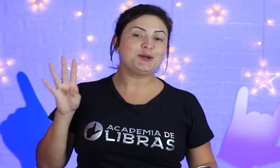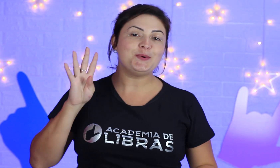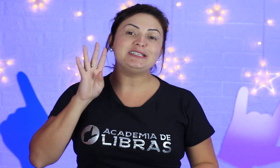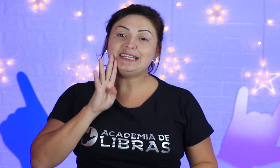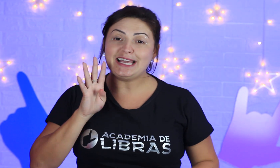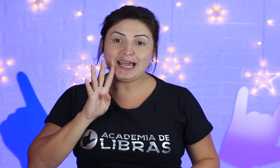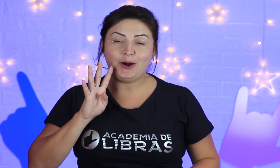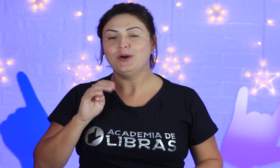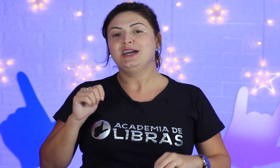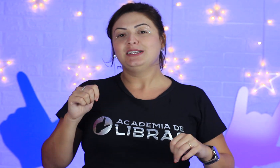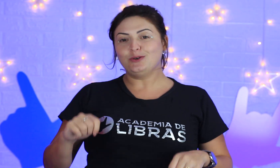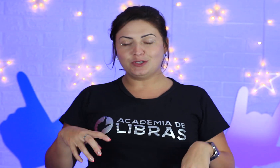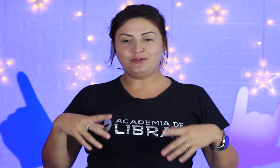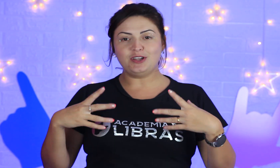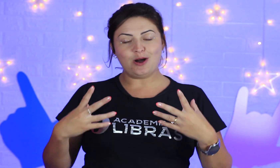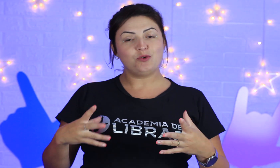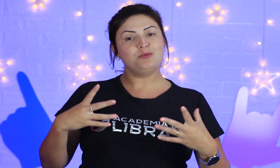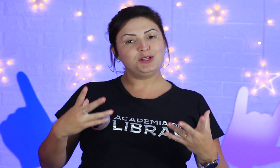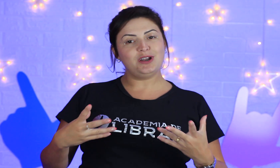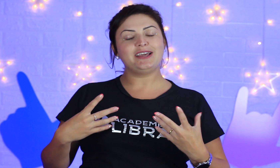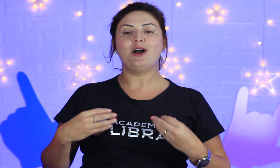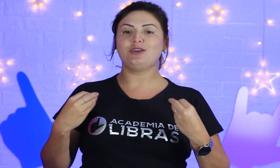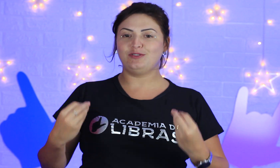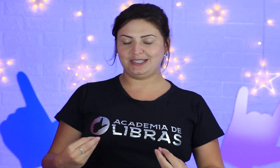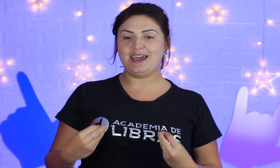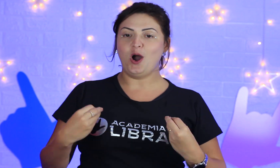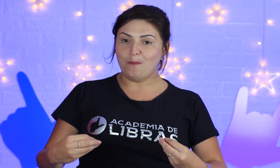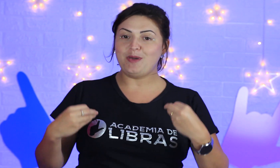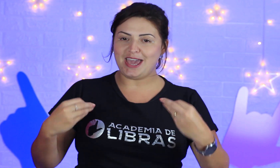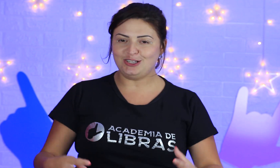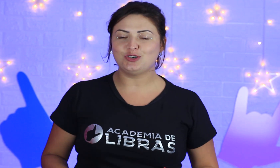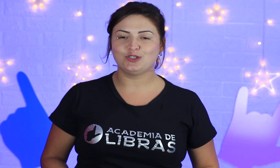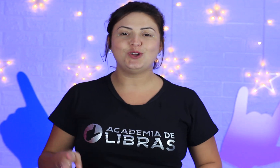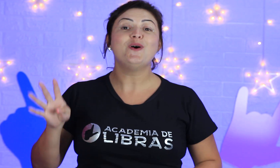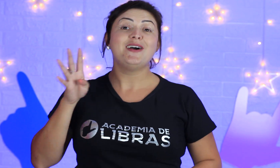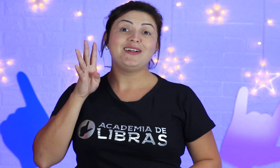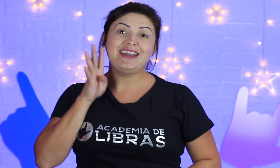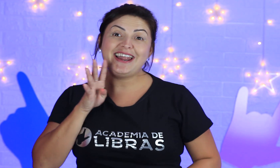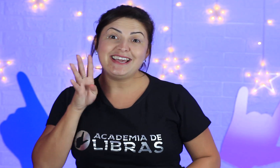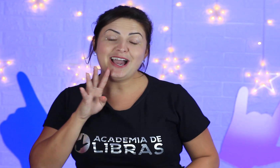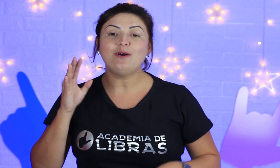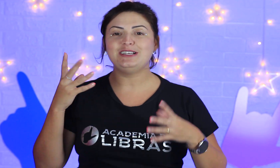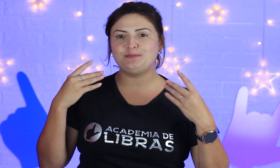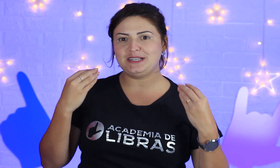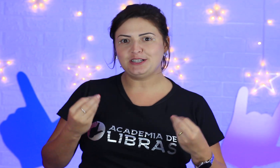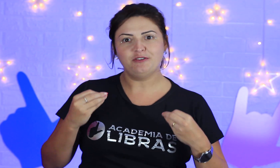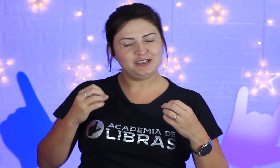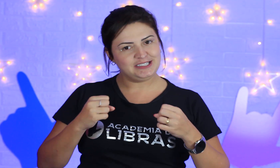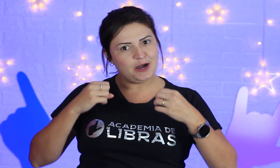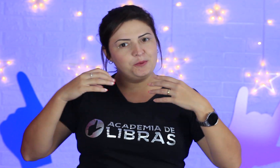com esse legal. Então, se for algo muito legal, que você realmente gostou, legal a expressão facial